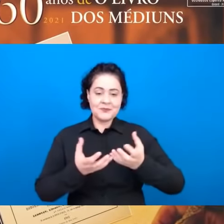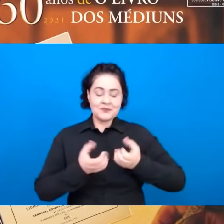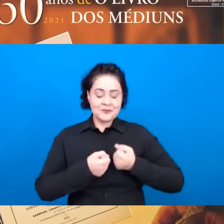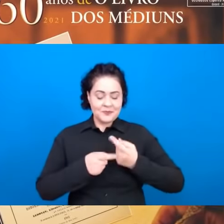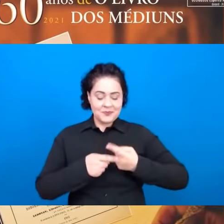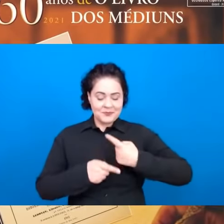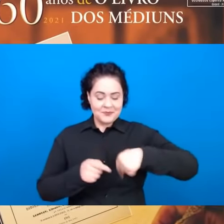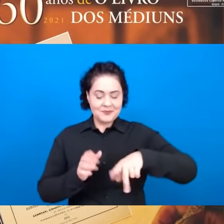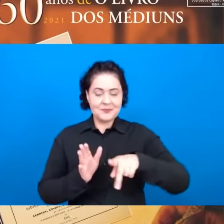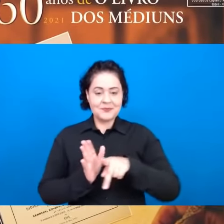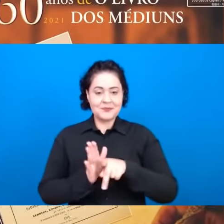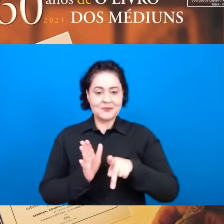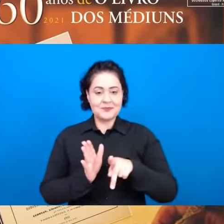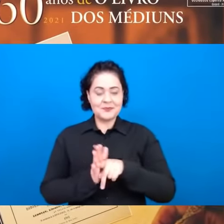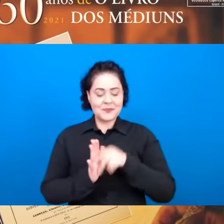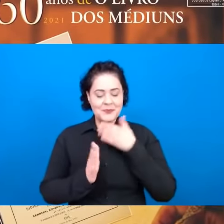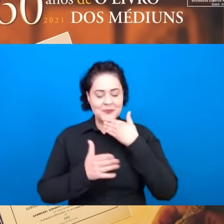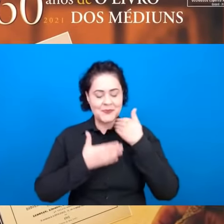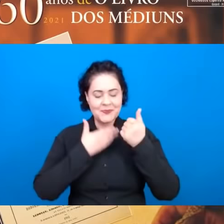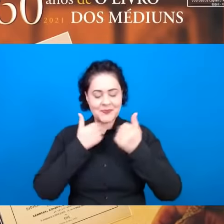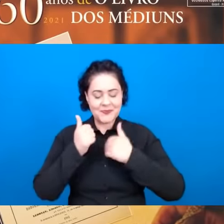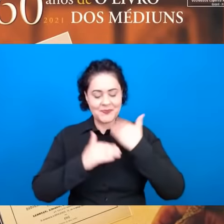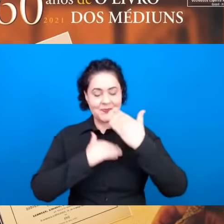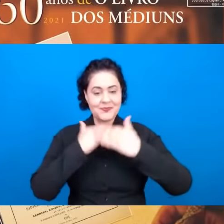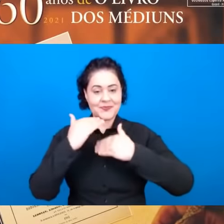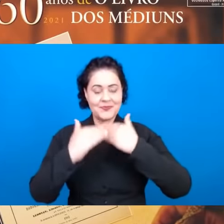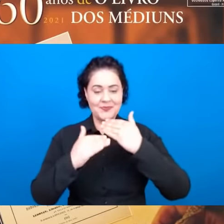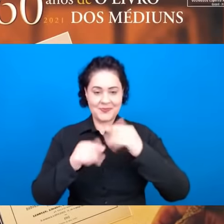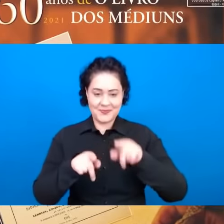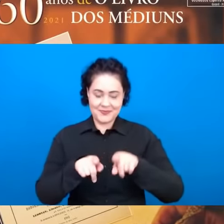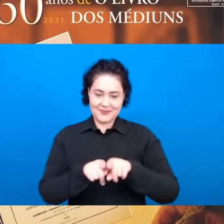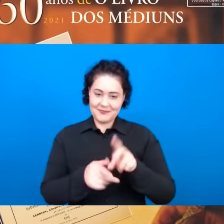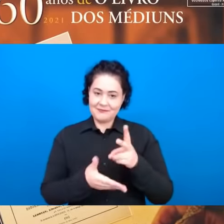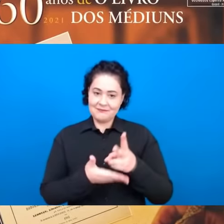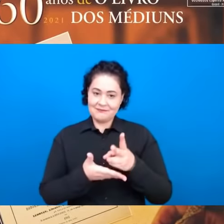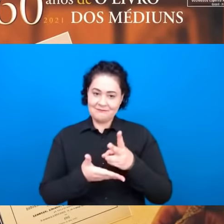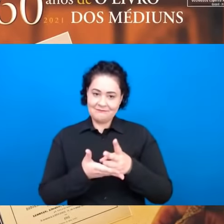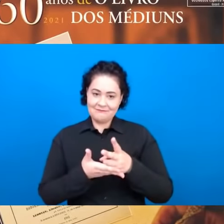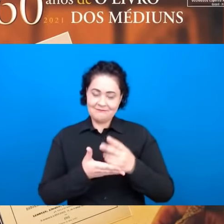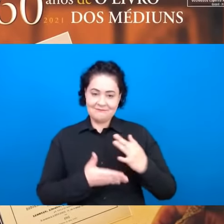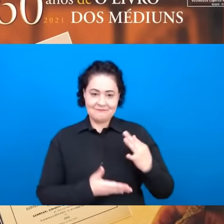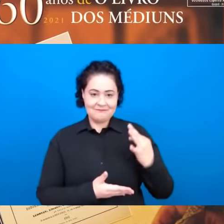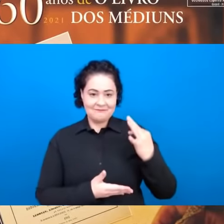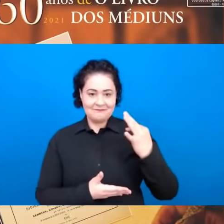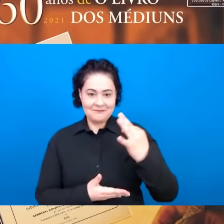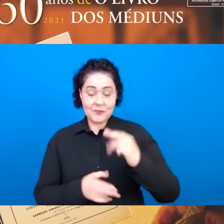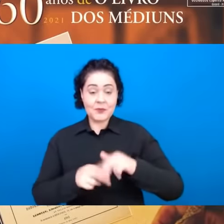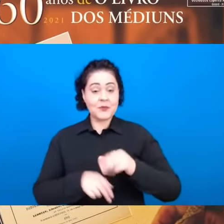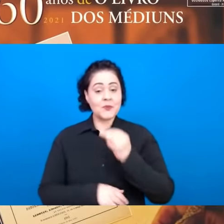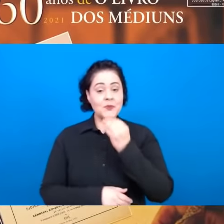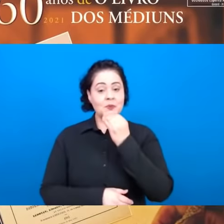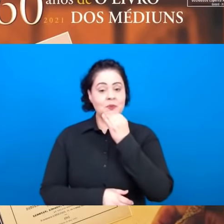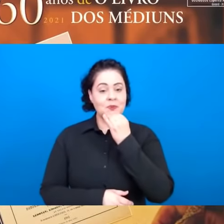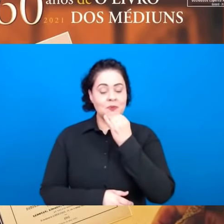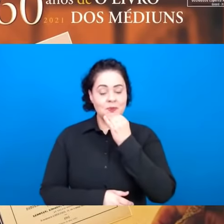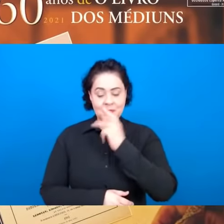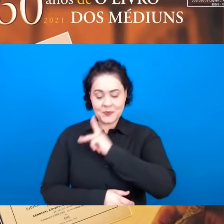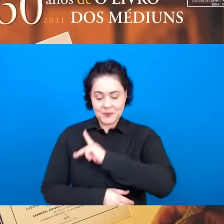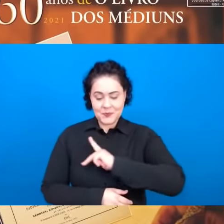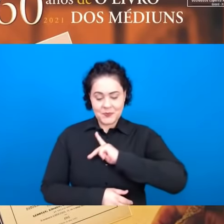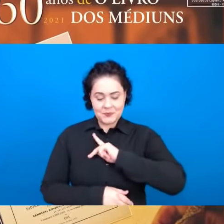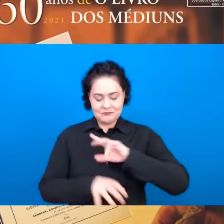nossa própria regeneração e reabilitação para o porvir. Que esse exemplo de Paulo possa nos